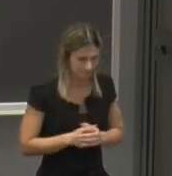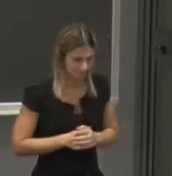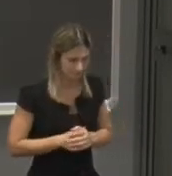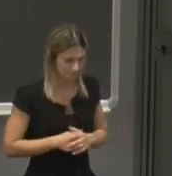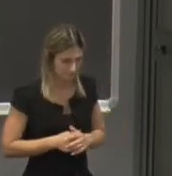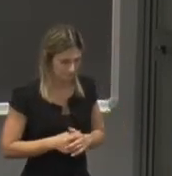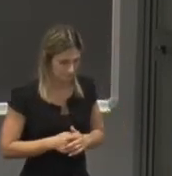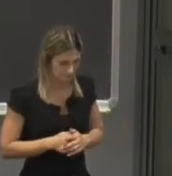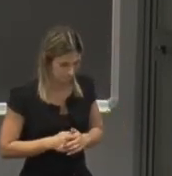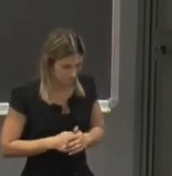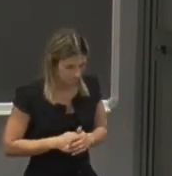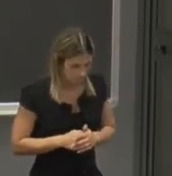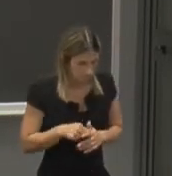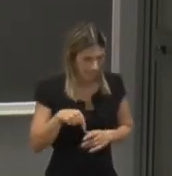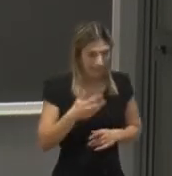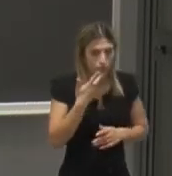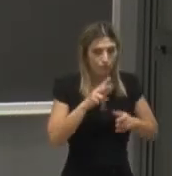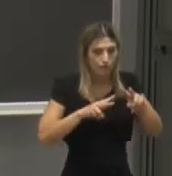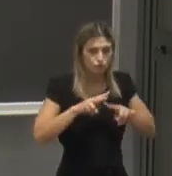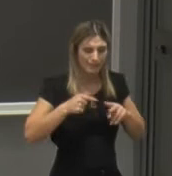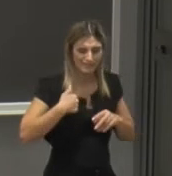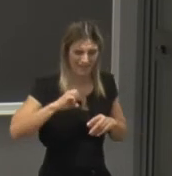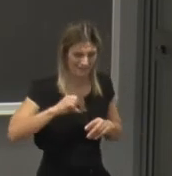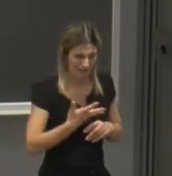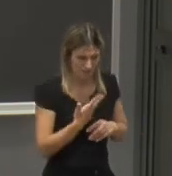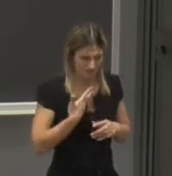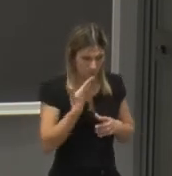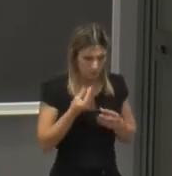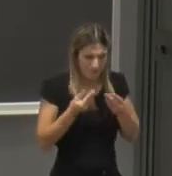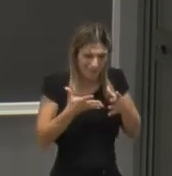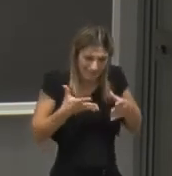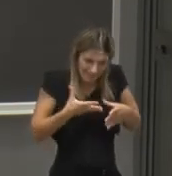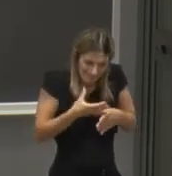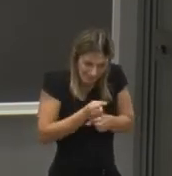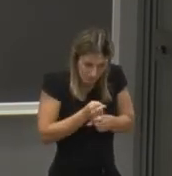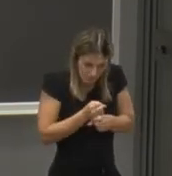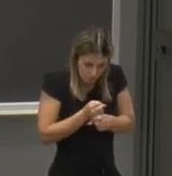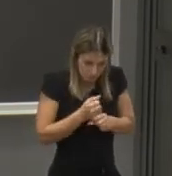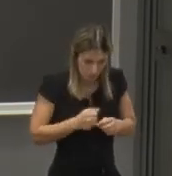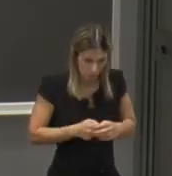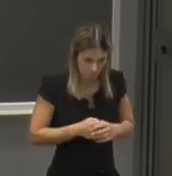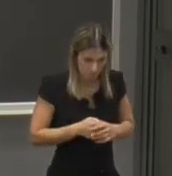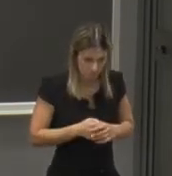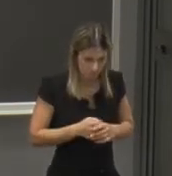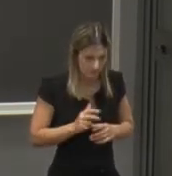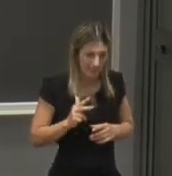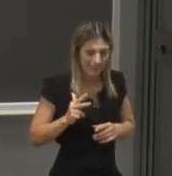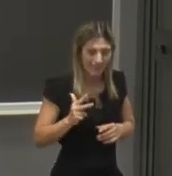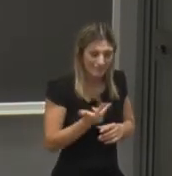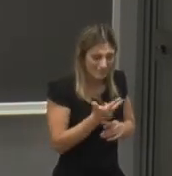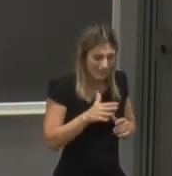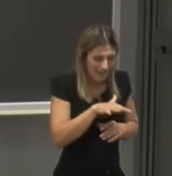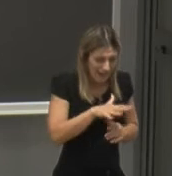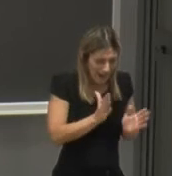adesso cercherò rapidamente di darvi insomma un sunto di quelle che sono le tre